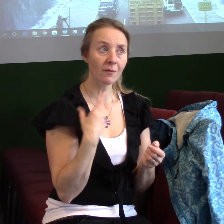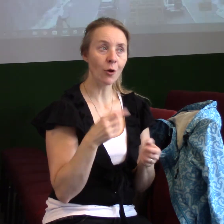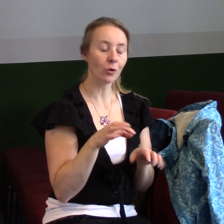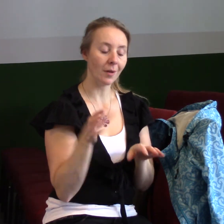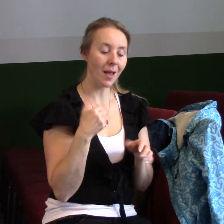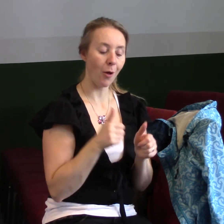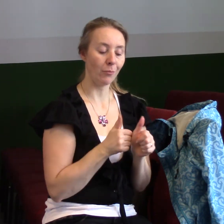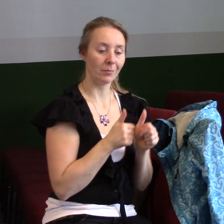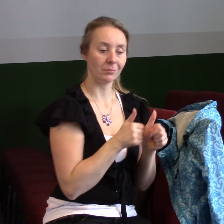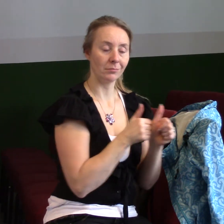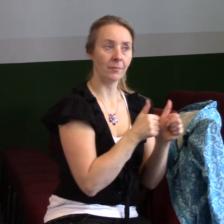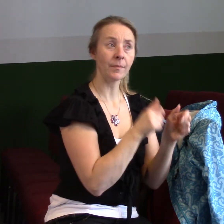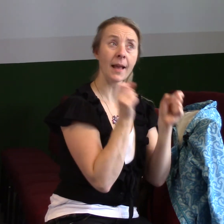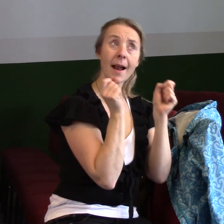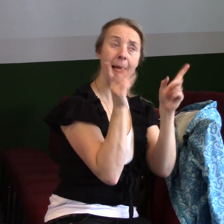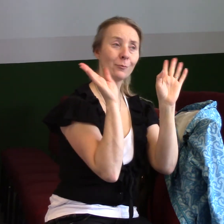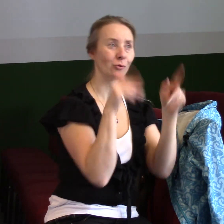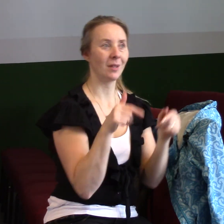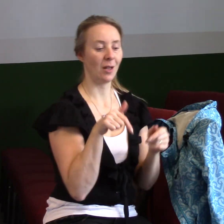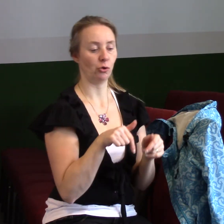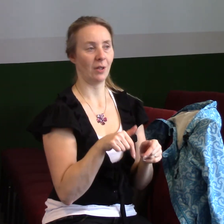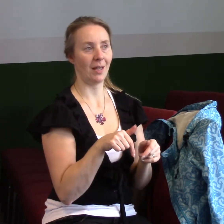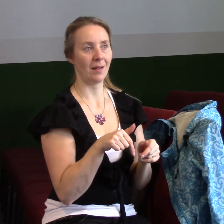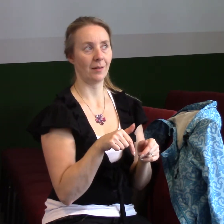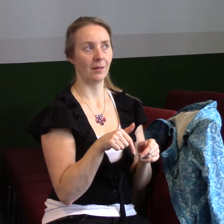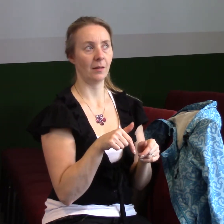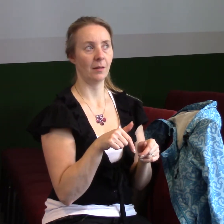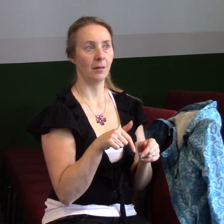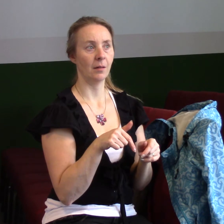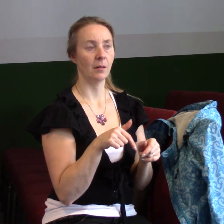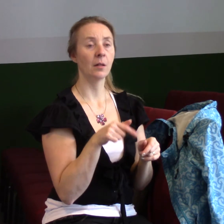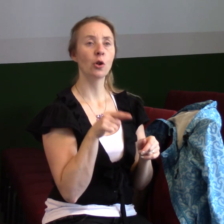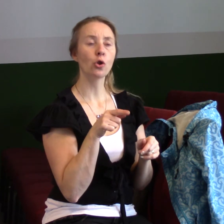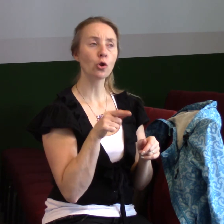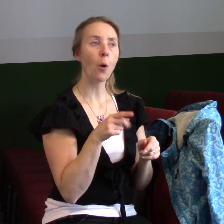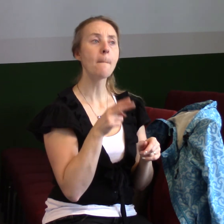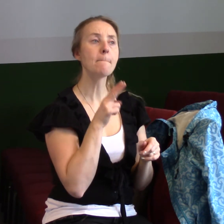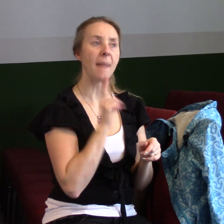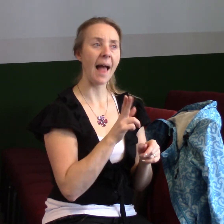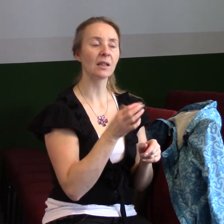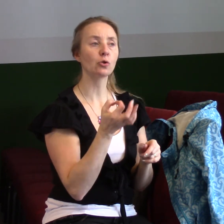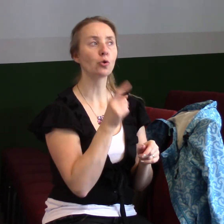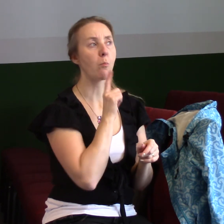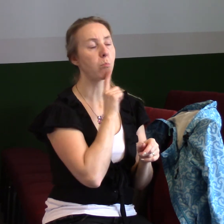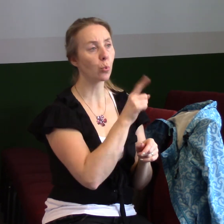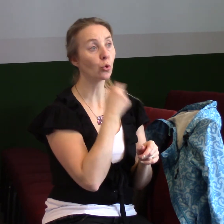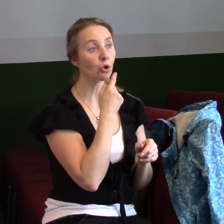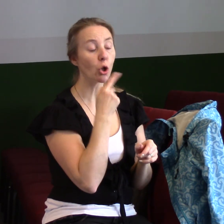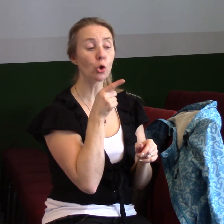aby náš život byl lepší, než je teďka. A víte na tom je zrušující, že to platí do poslední sekundy našeho života. Ještě když